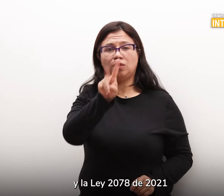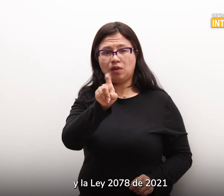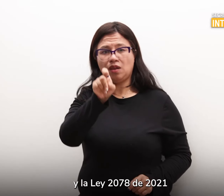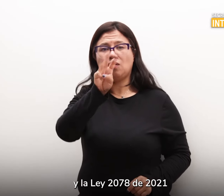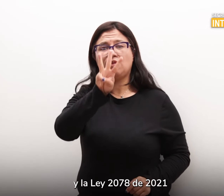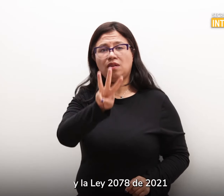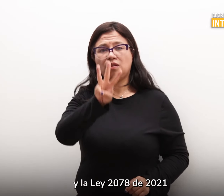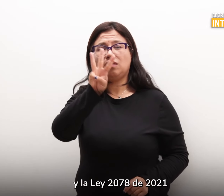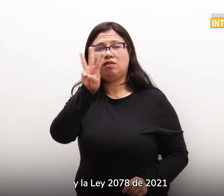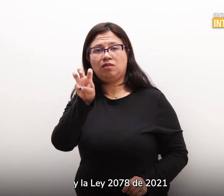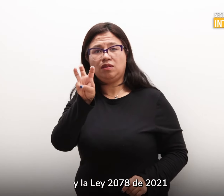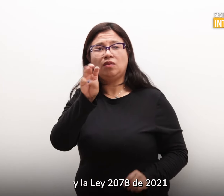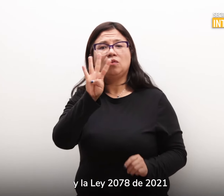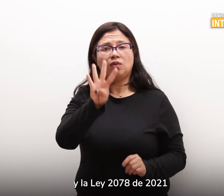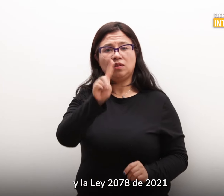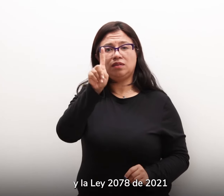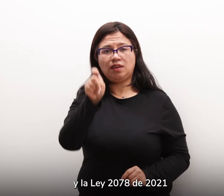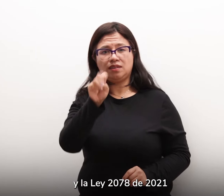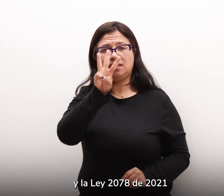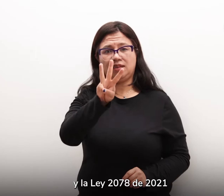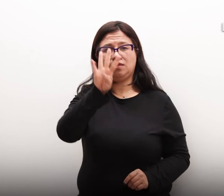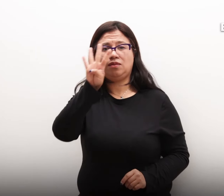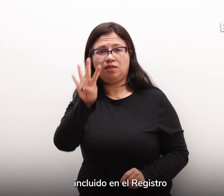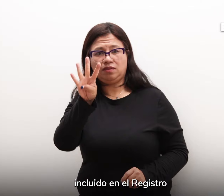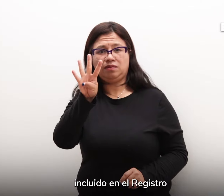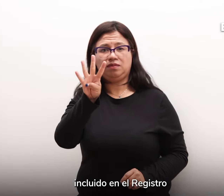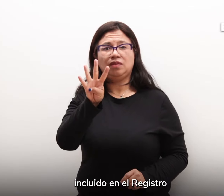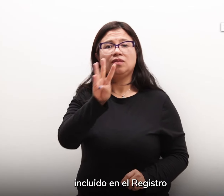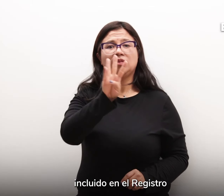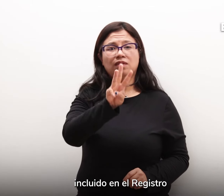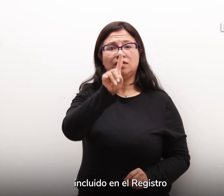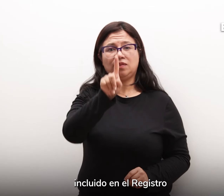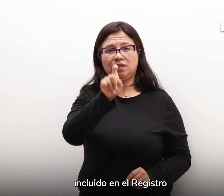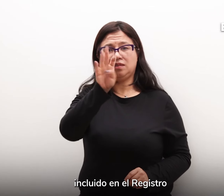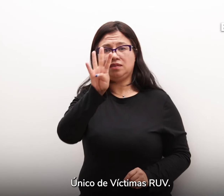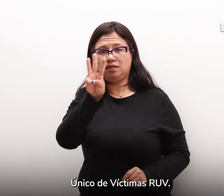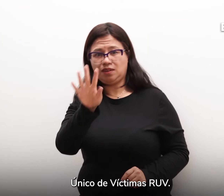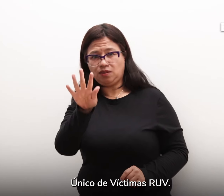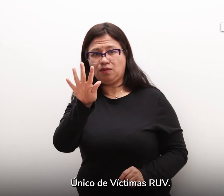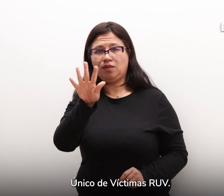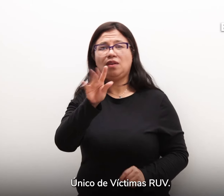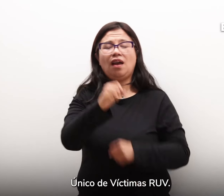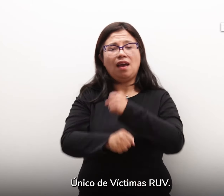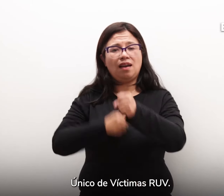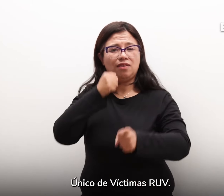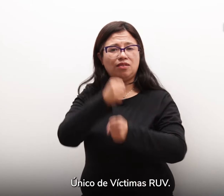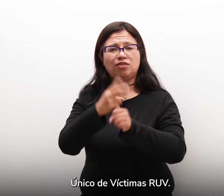2078 de 2021 incluido en el Registro Único de Víctimas RUB